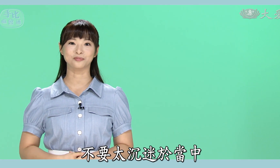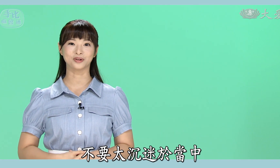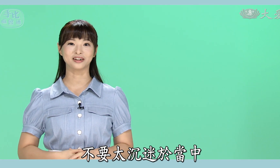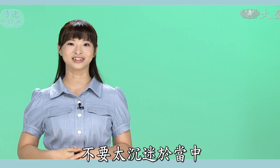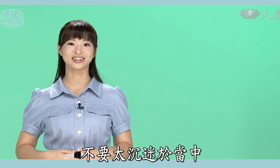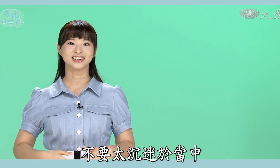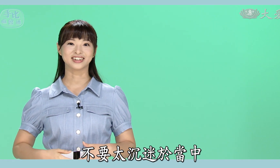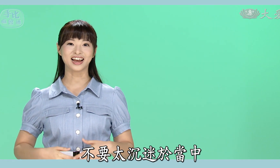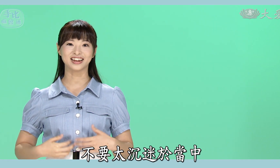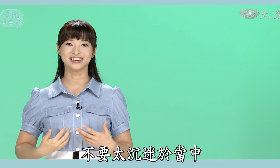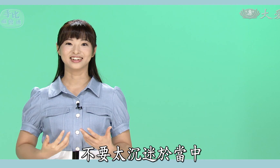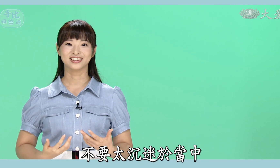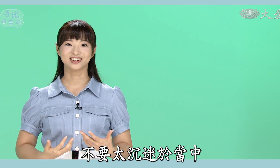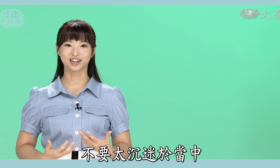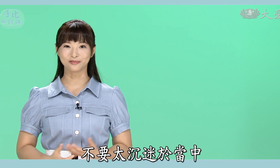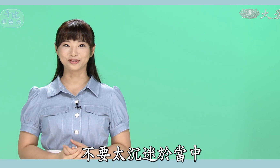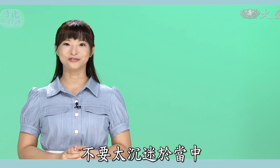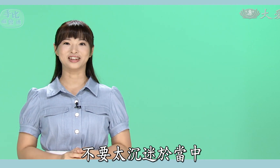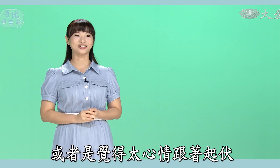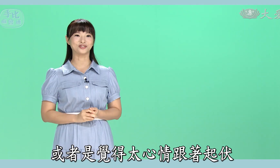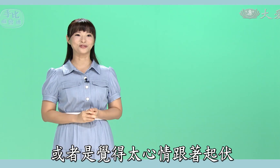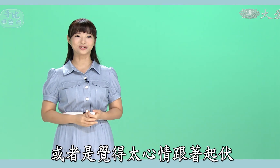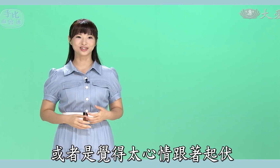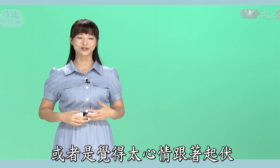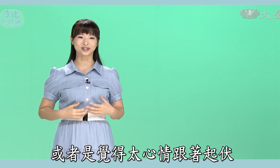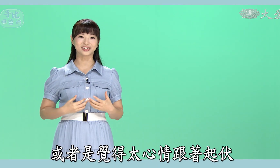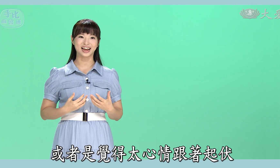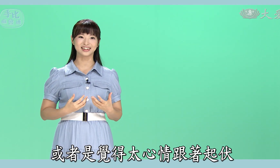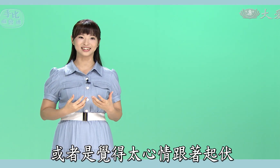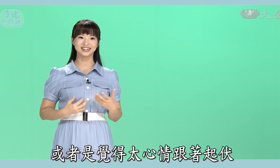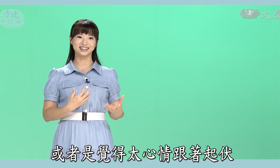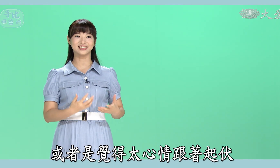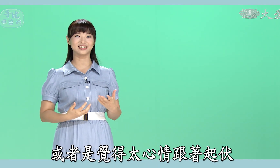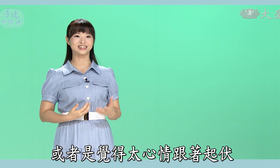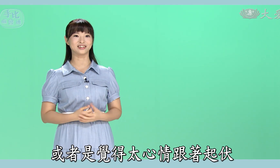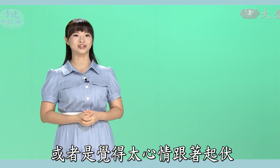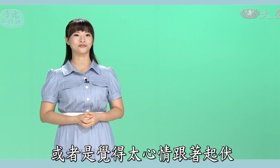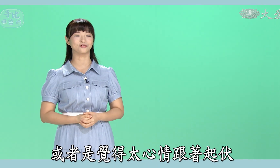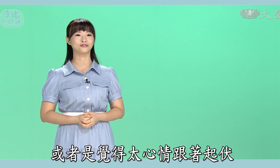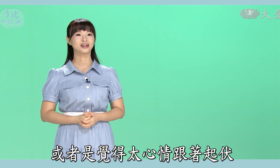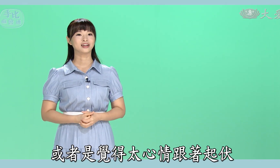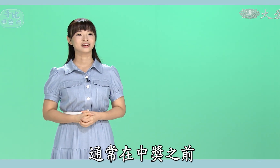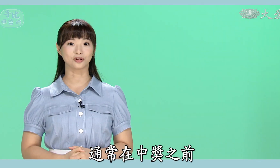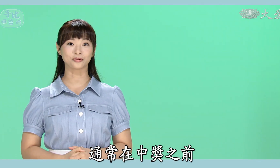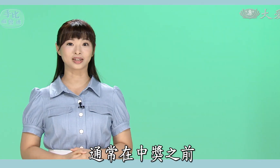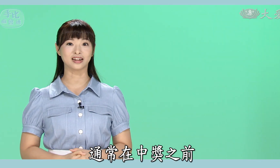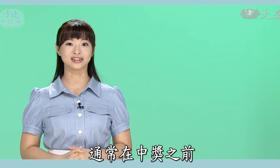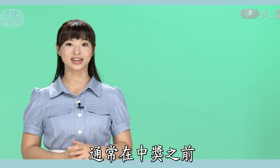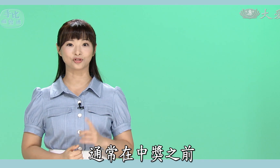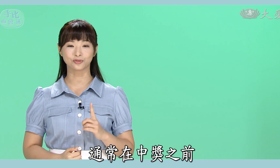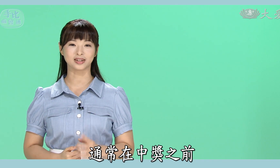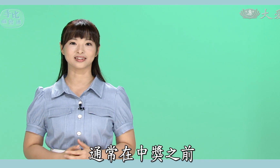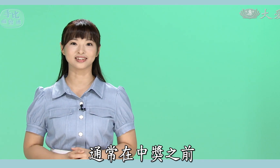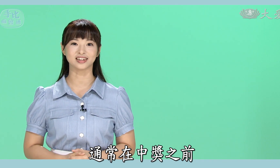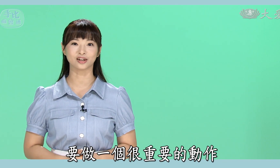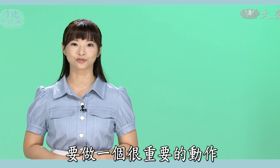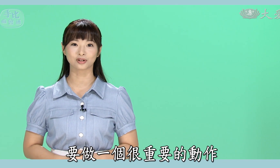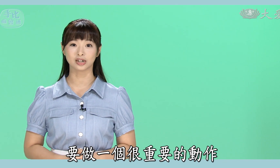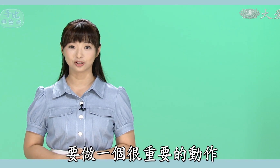不要呢太沉迷于当中或者是觉得太心情跟着这个起伏通常呢在中奖之前要做一个很